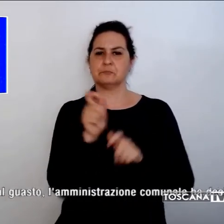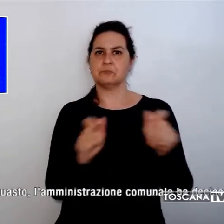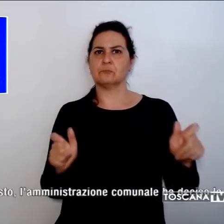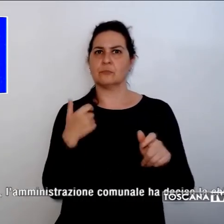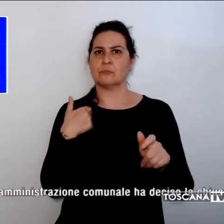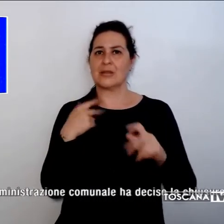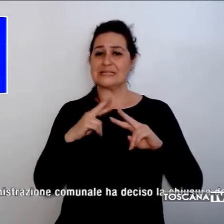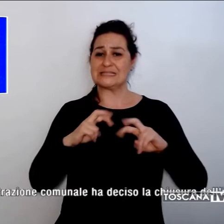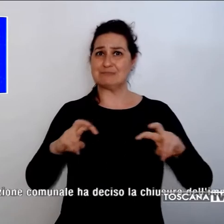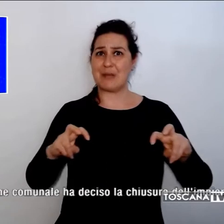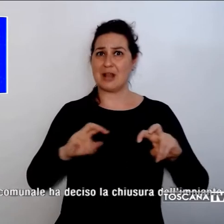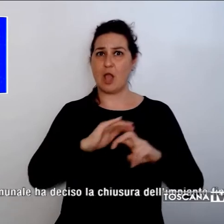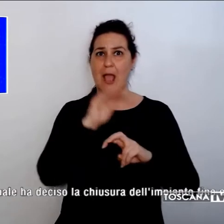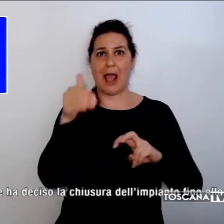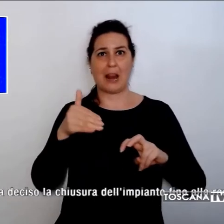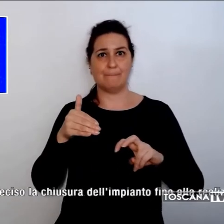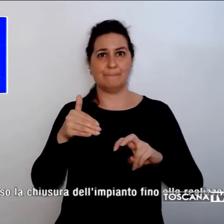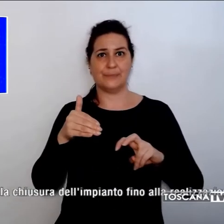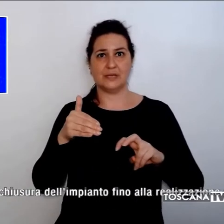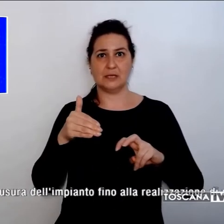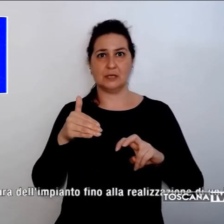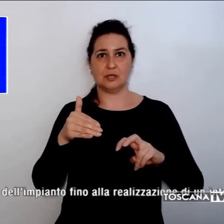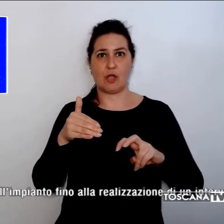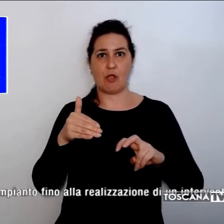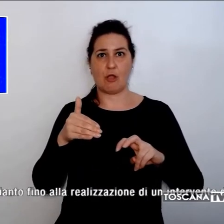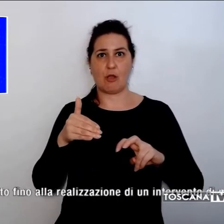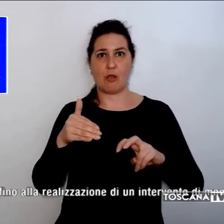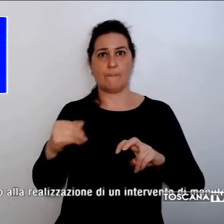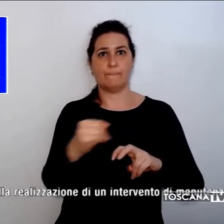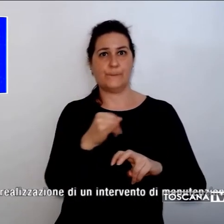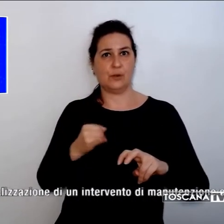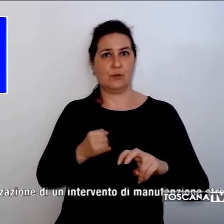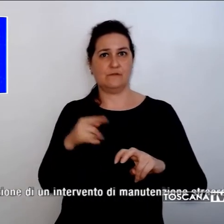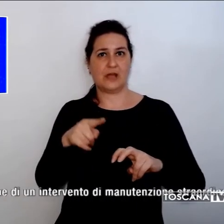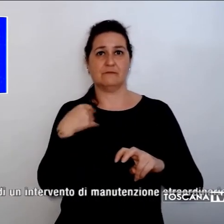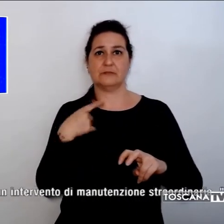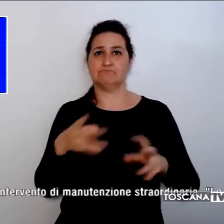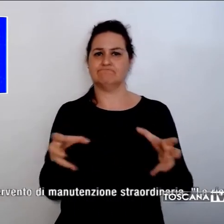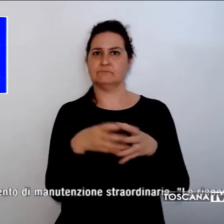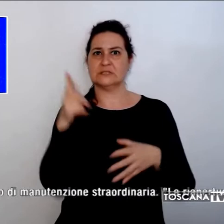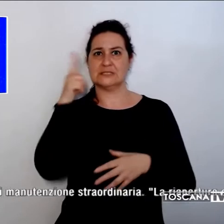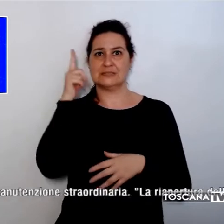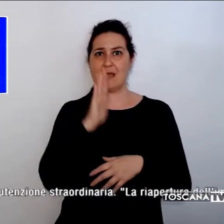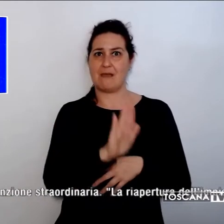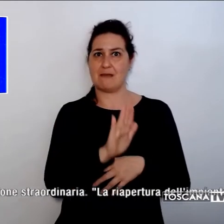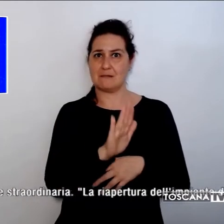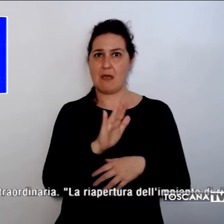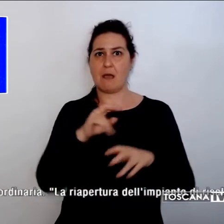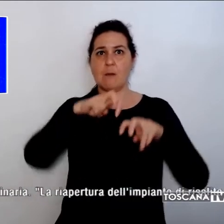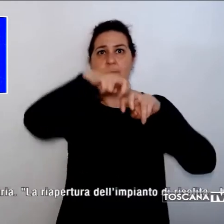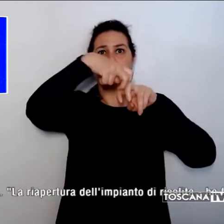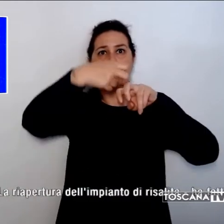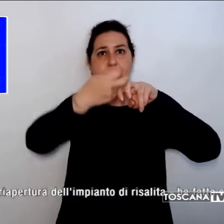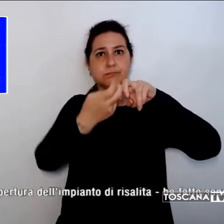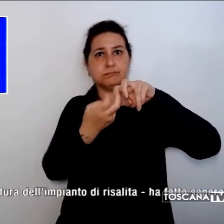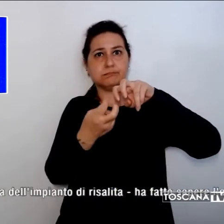alpino fluviale del comando di Siena che si è calato nel pozzo dell